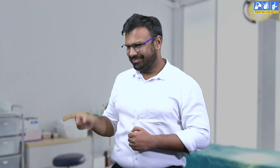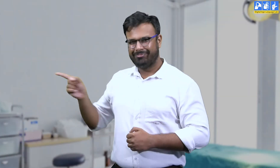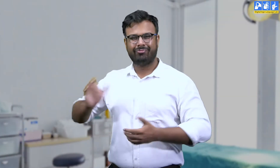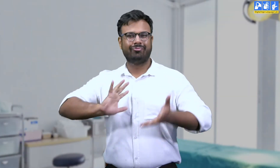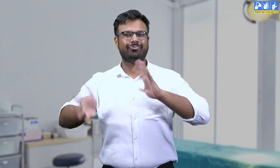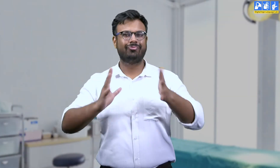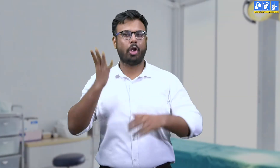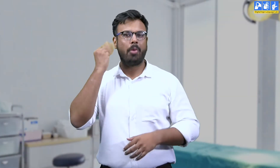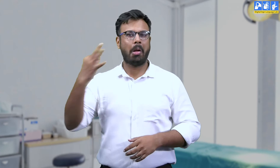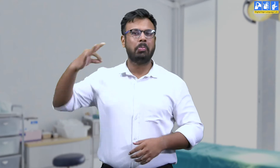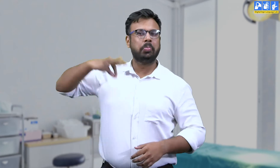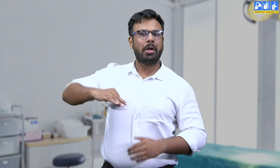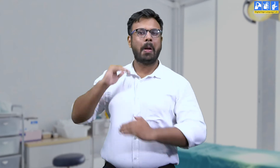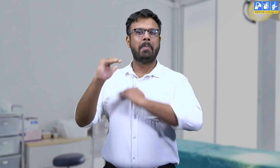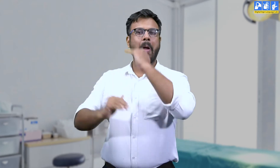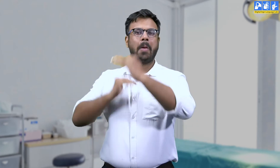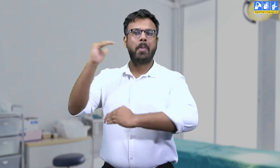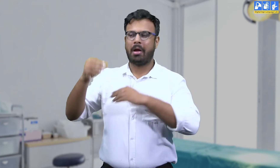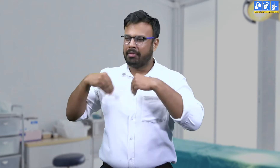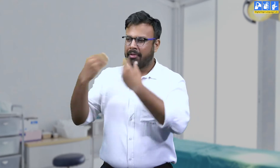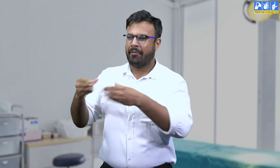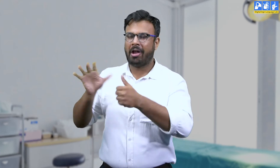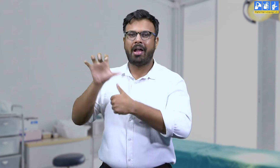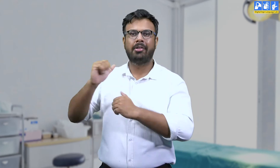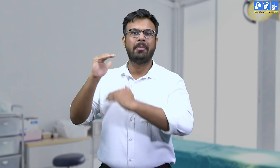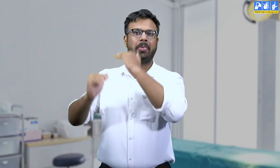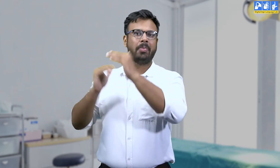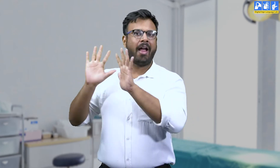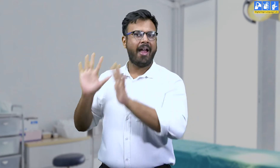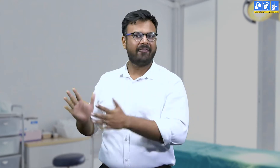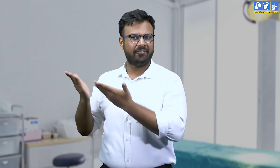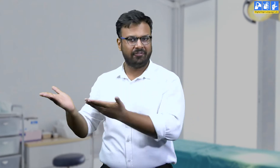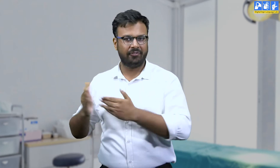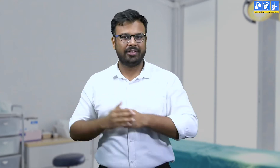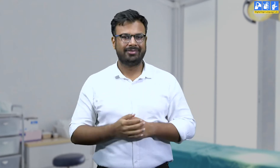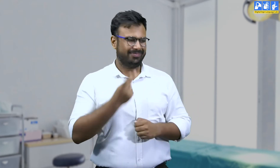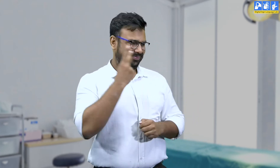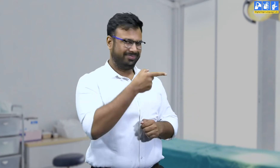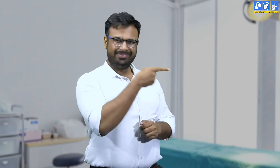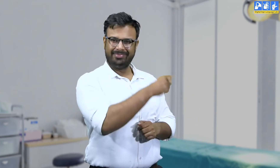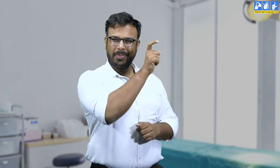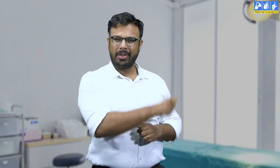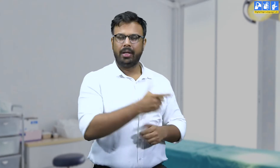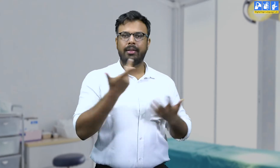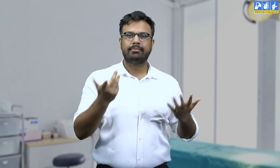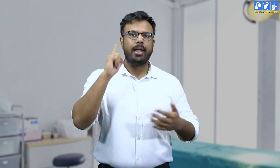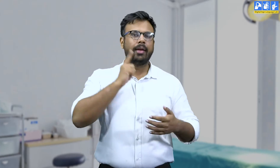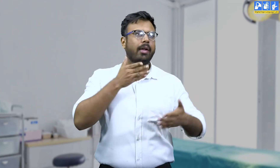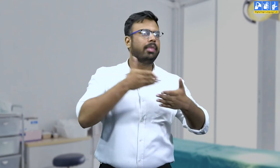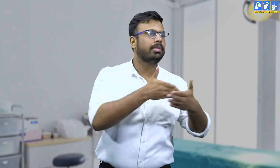देखा अपने वीडियो में शरवर लोग बोल कर असानी से अपनी बात व्यक्त कर सकते हैं पर